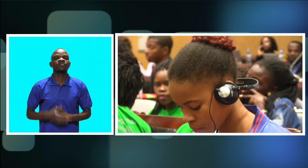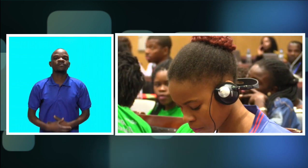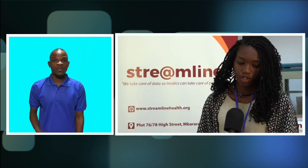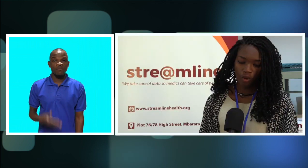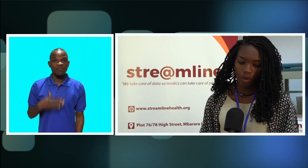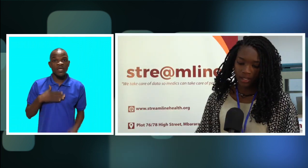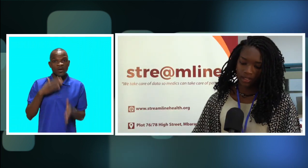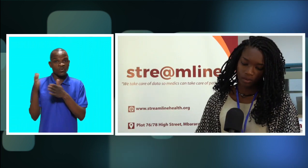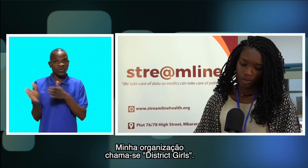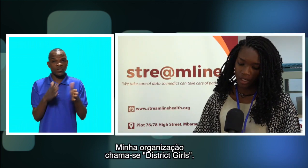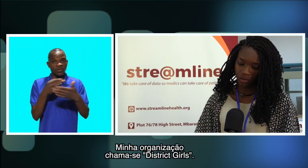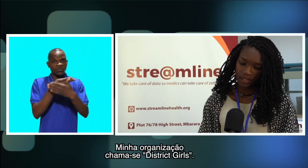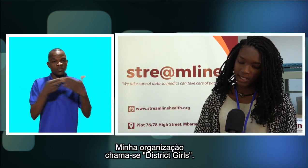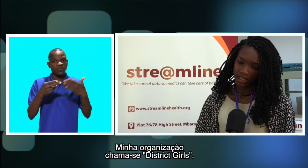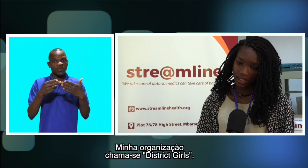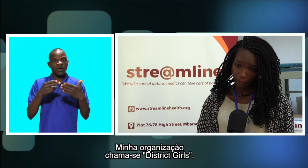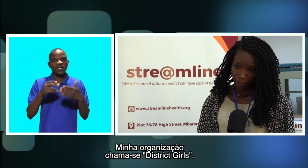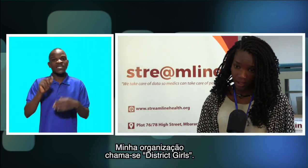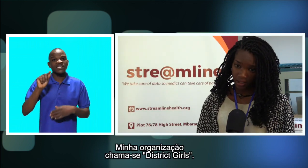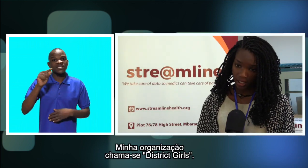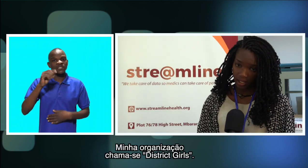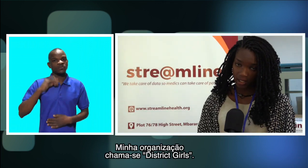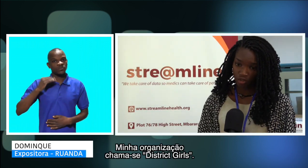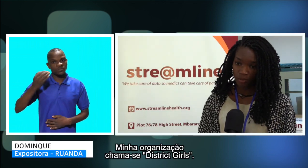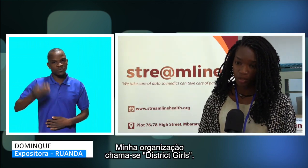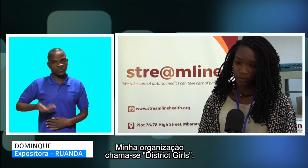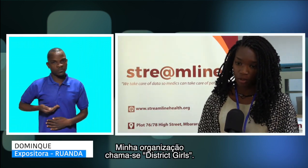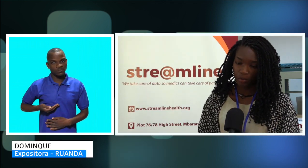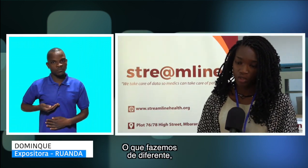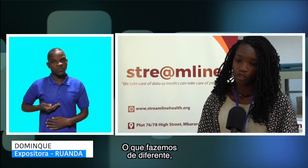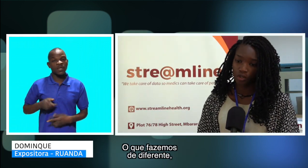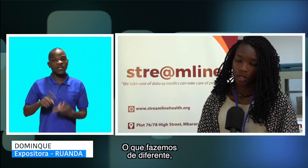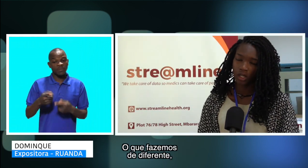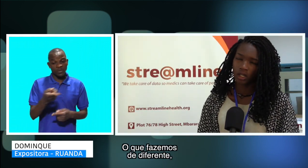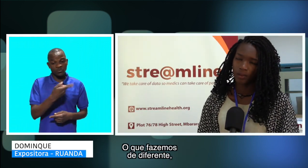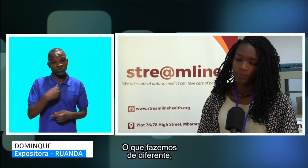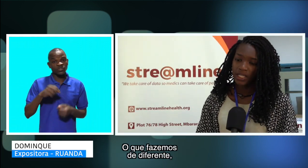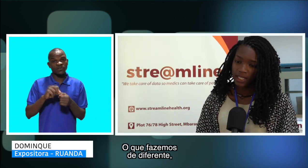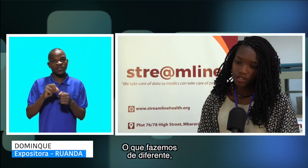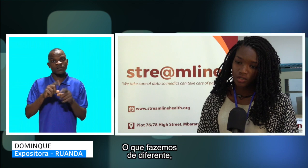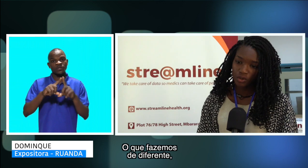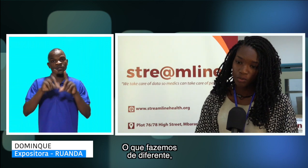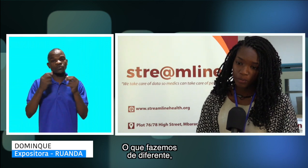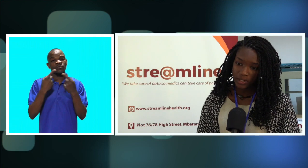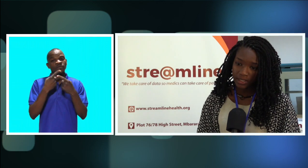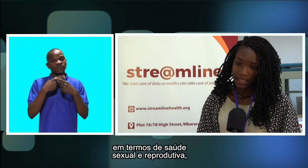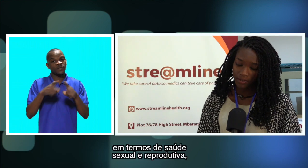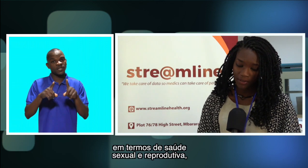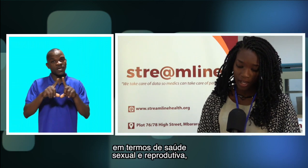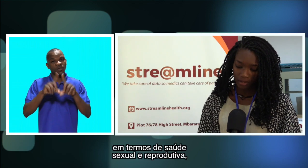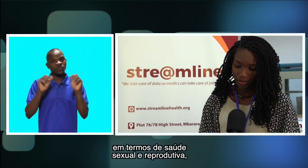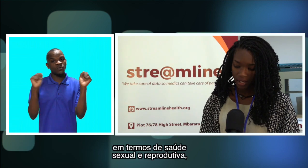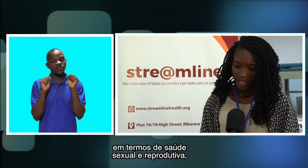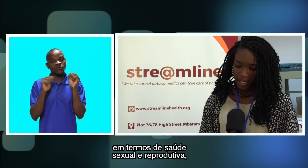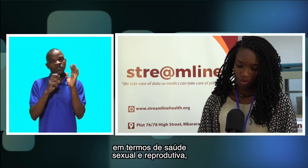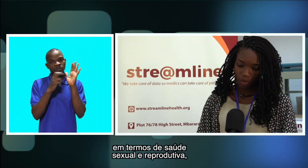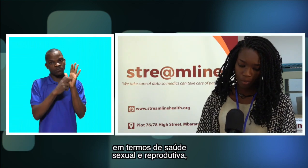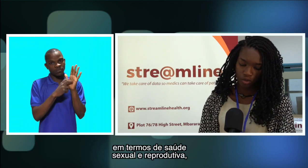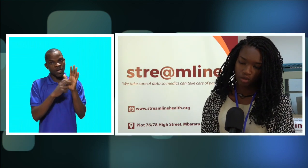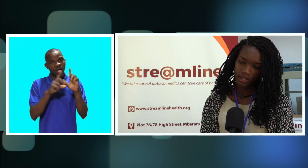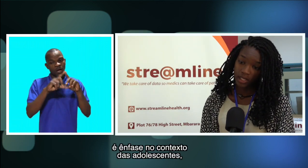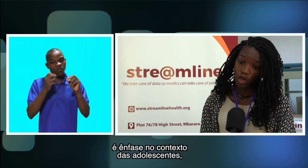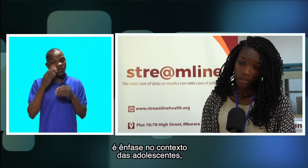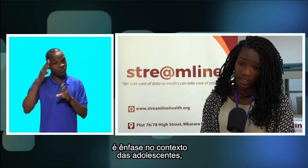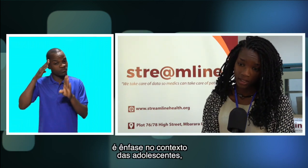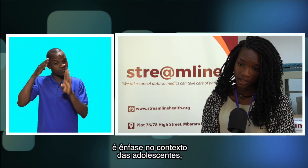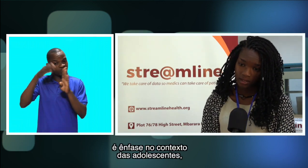Minha organização chama-se Distrid Girls O que nós fazemos de diferente Em termos de saúde sexual e reprodutiva